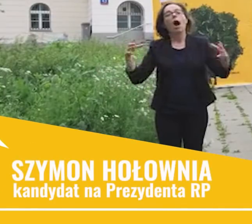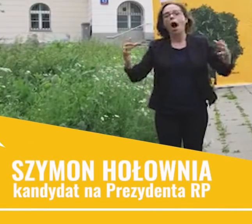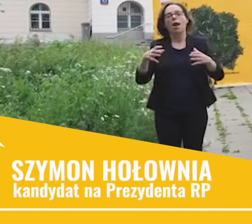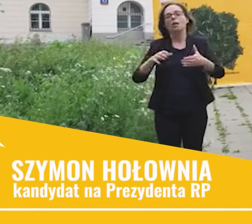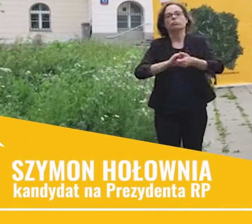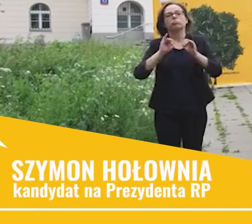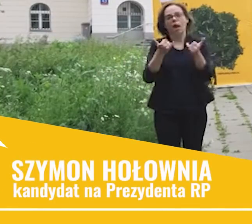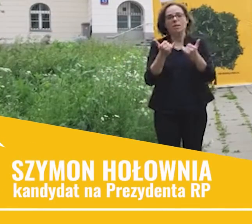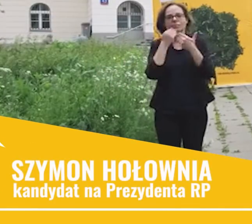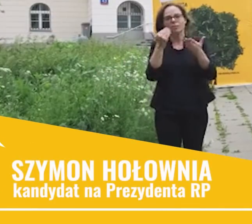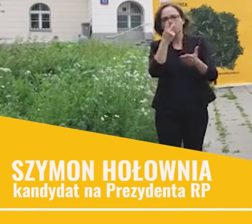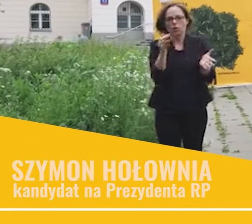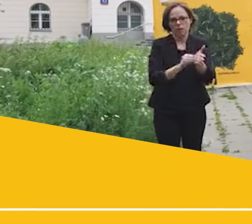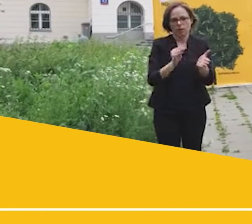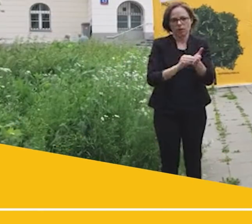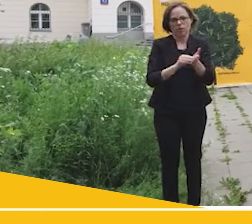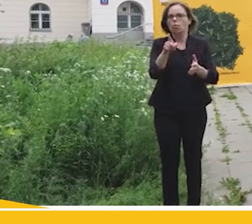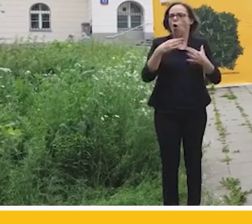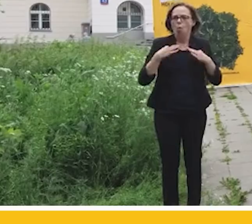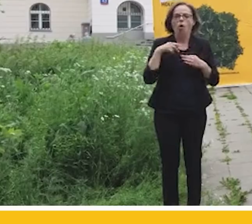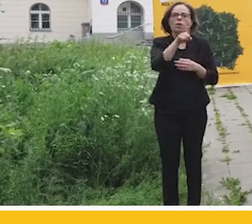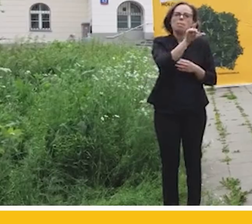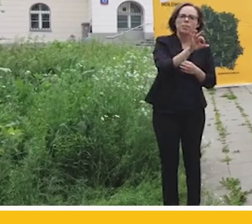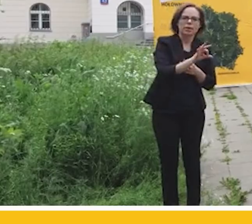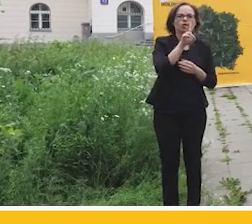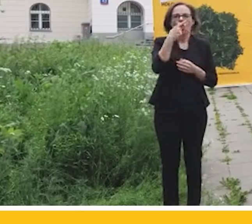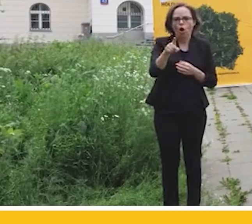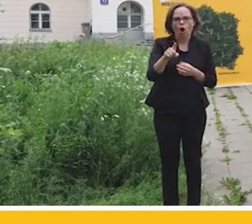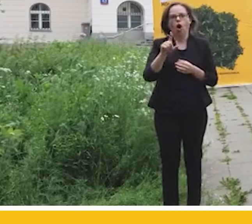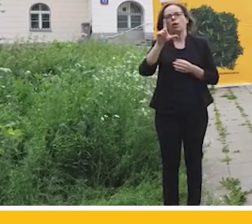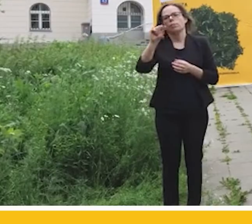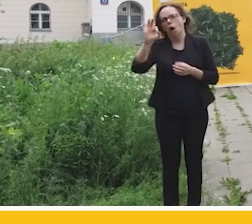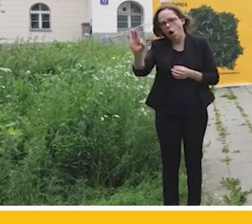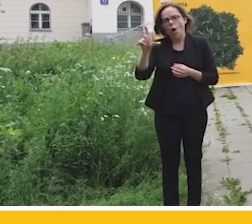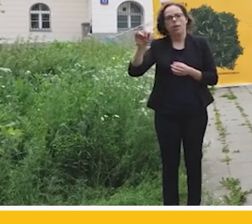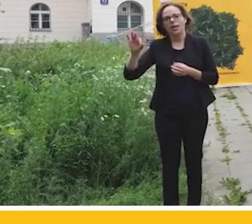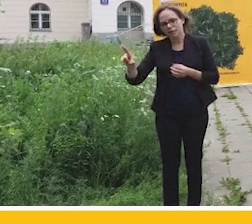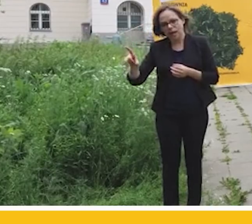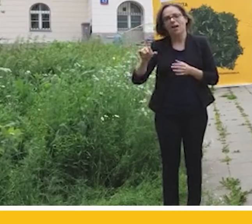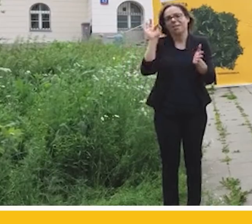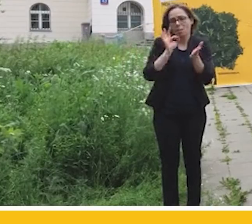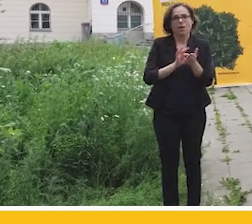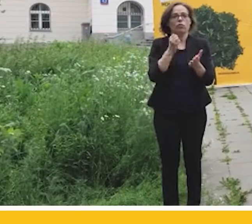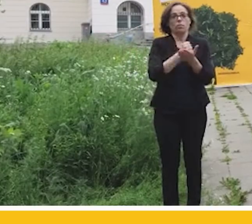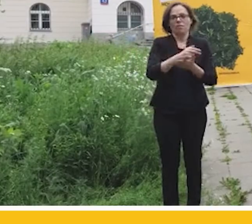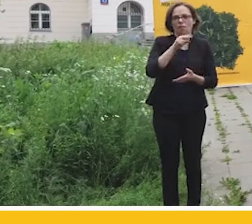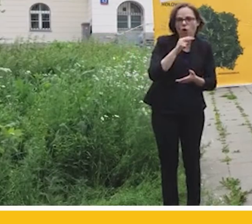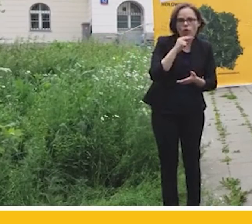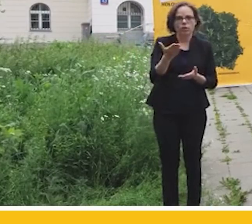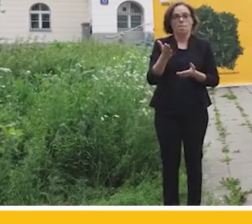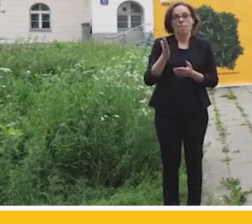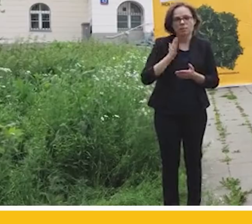zrozumiemy, że czy jesteś z PiSu, czy z KOD-u, czy z Platformy, czy z PSL-u, to kwestia wody, bezpieczeństwa, samorządu i